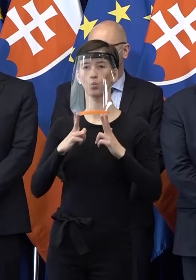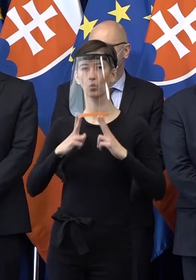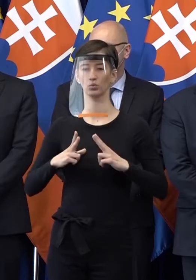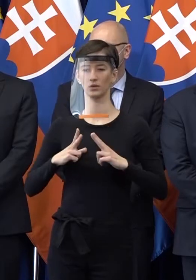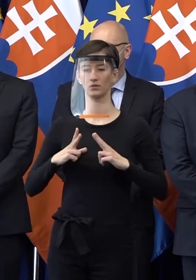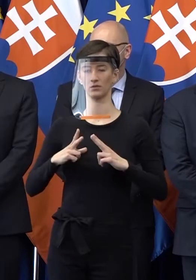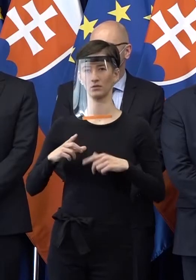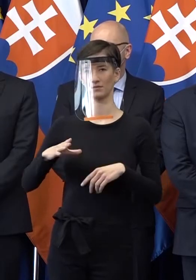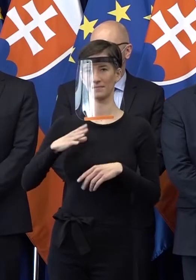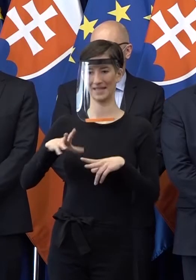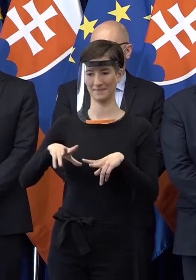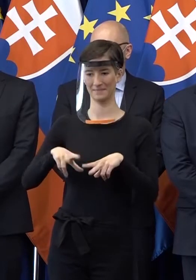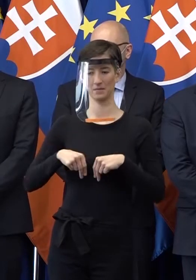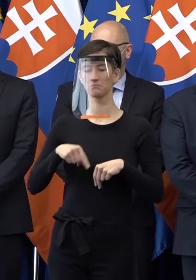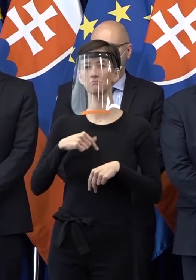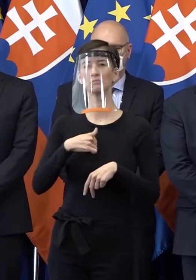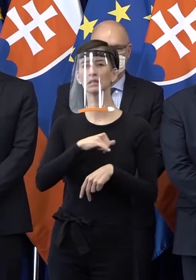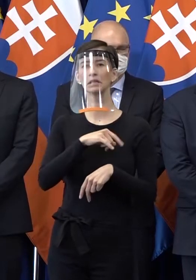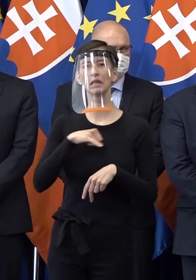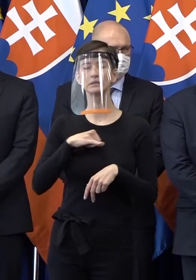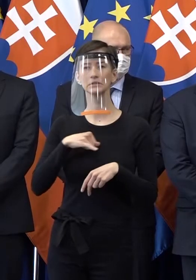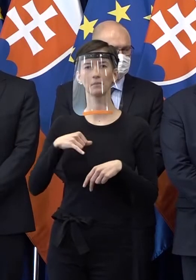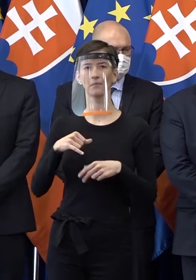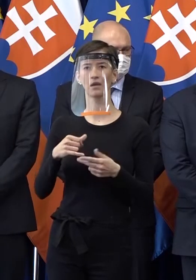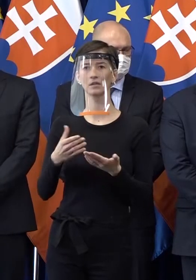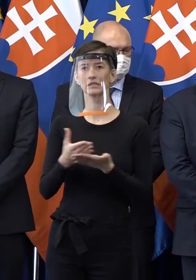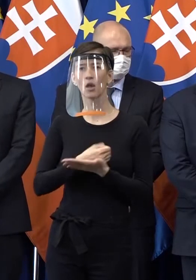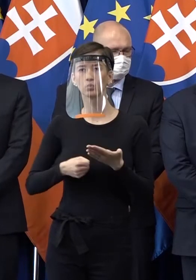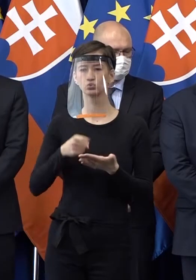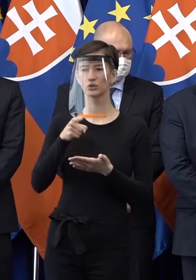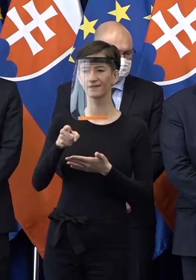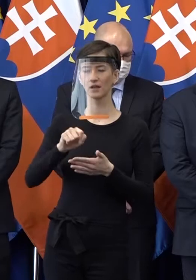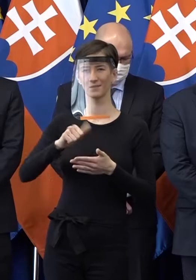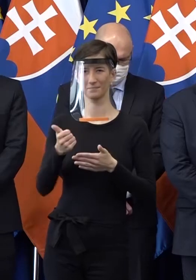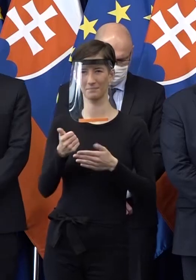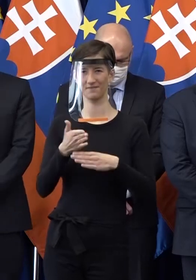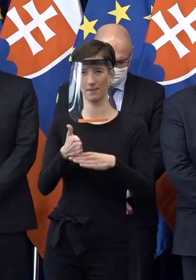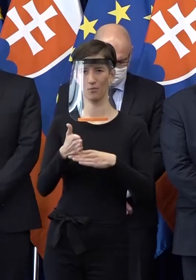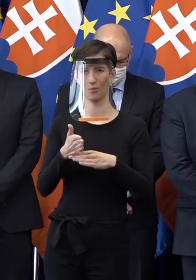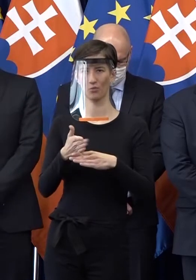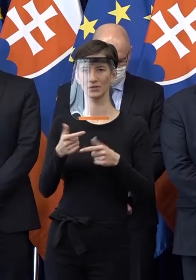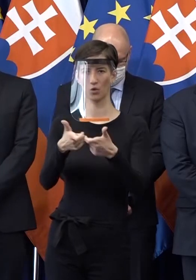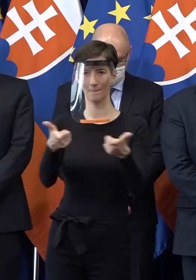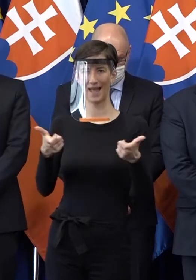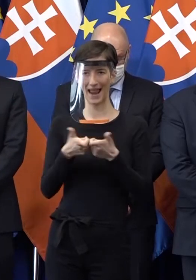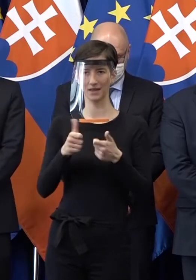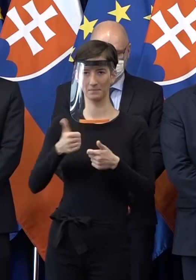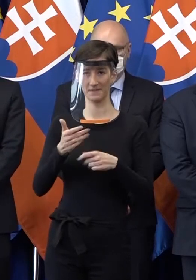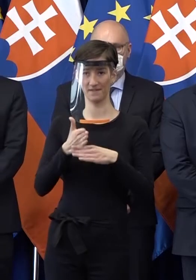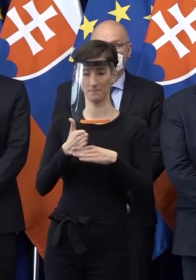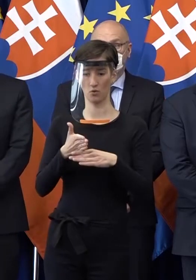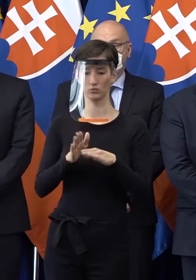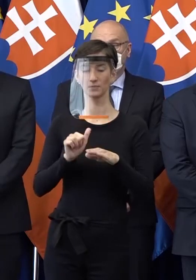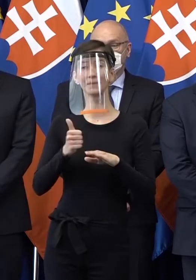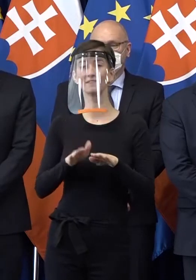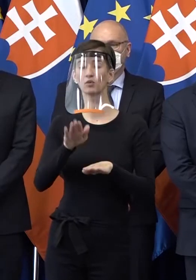nás nechce zneužívať ani balíček prvej pomoci, ktorý bol prezentovaný minulý týždeň, ani to, čo vláda